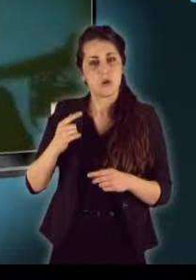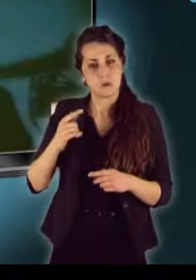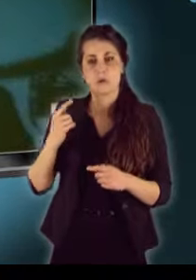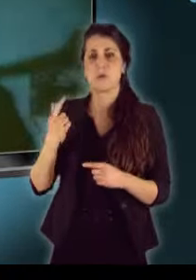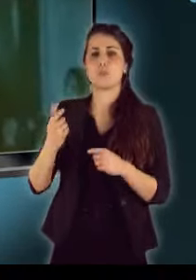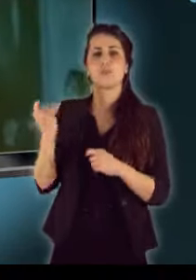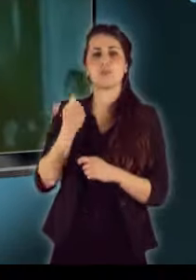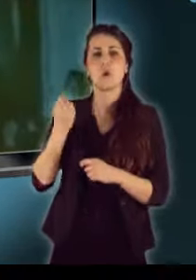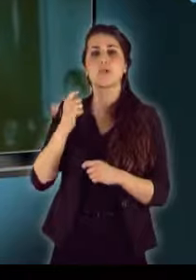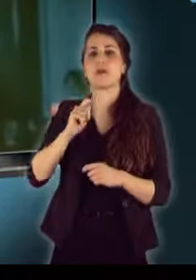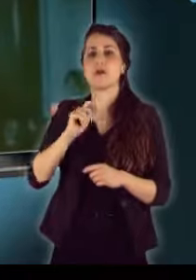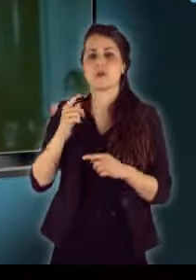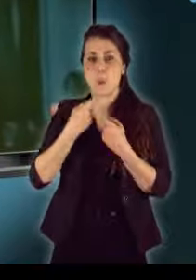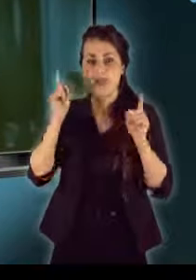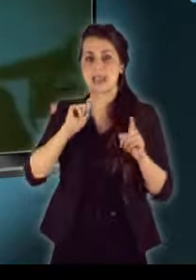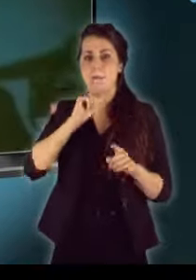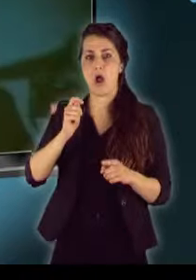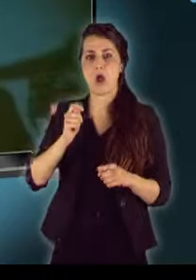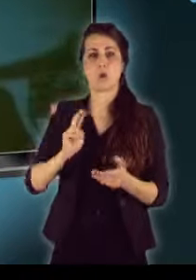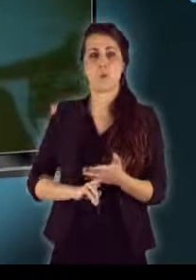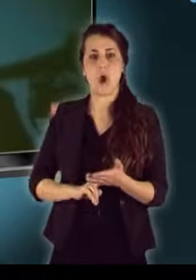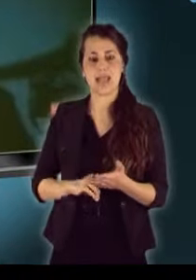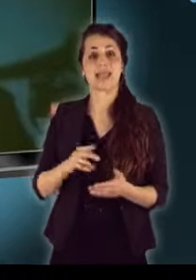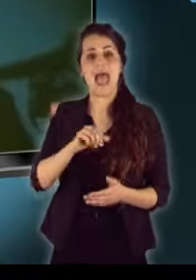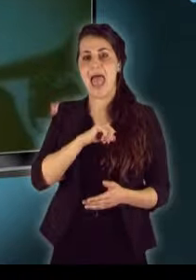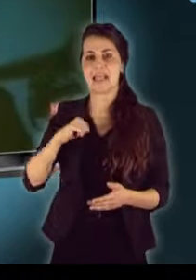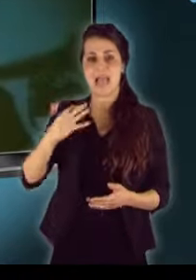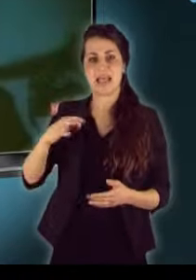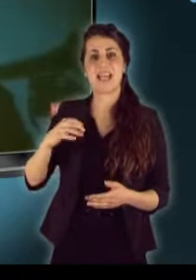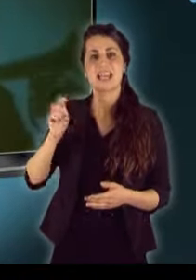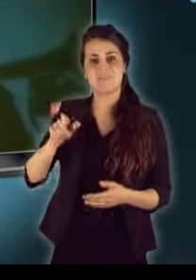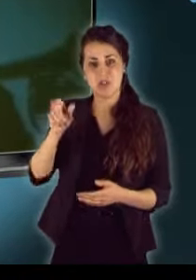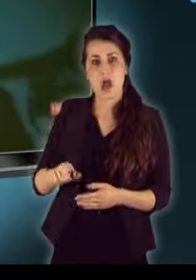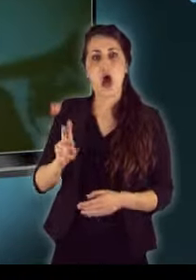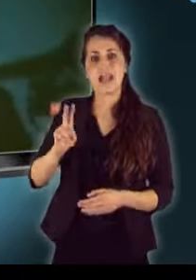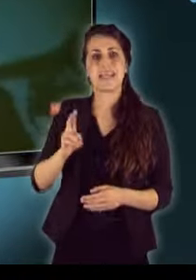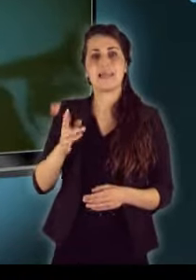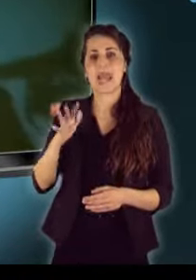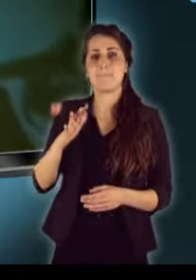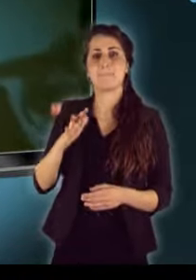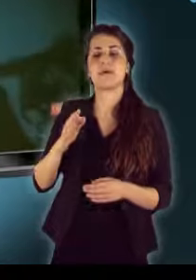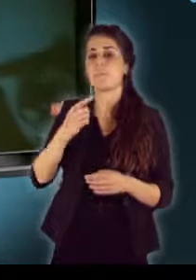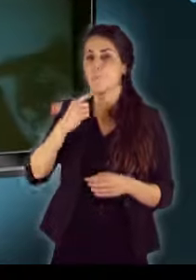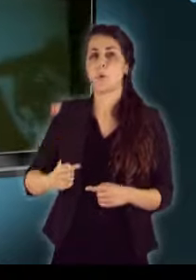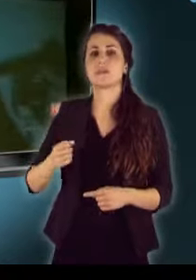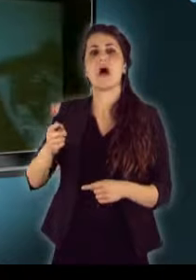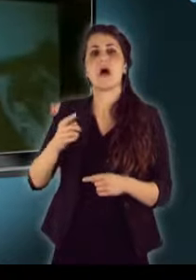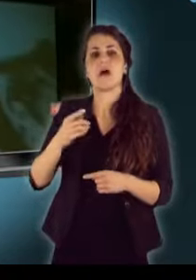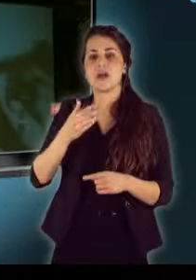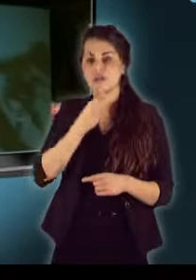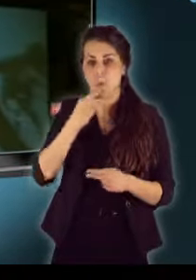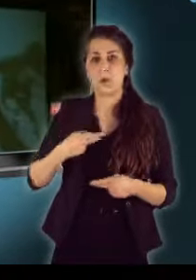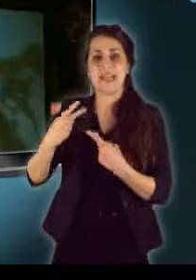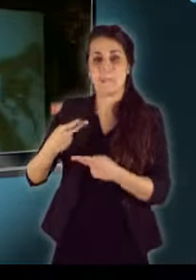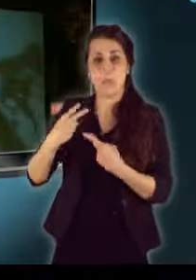a szlovákiai magyarok jogaiért. Egyedüli képviselő volt, aki nemet mondott a szlovák parlamentben a zsidók deportálására, és